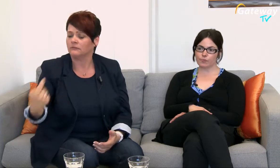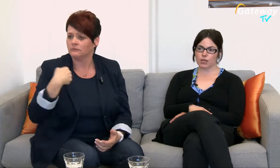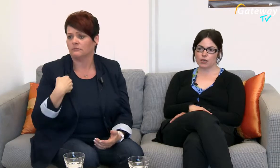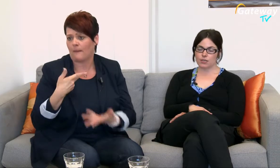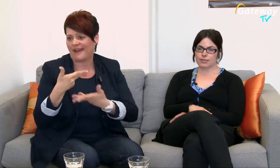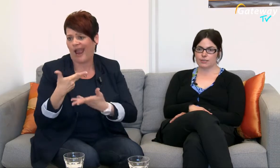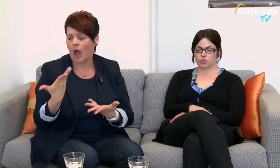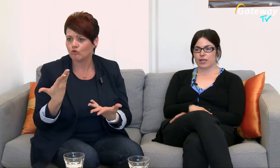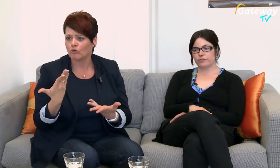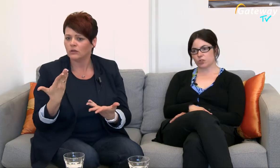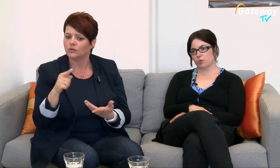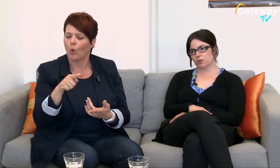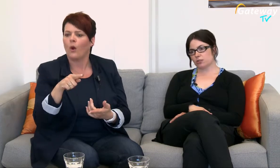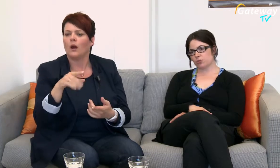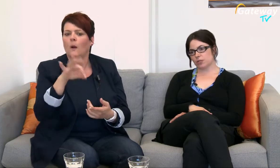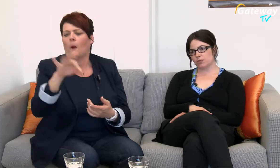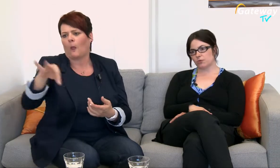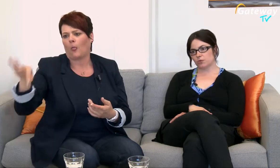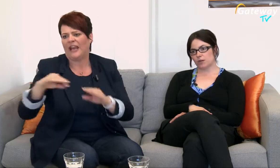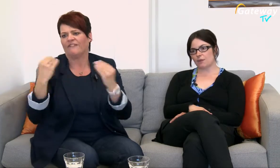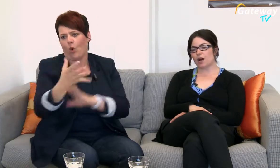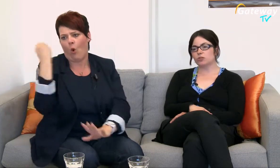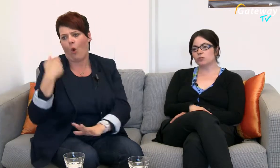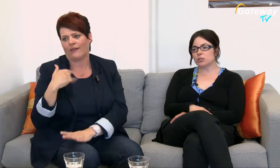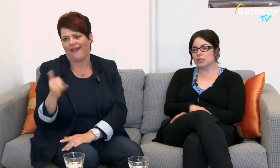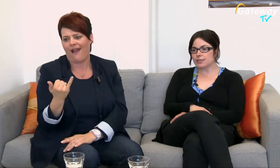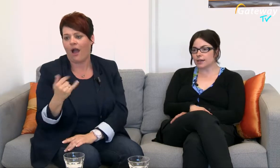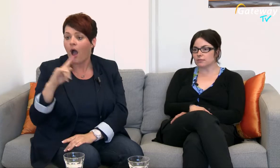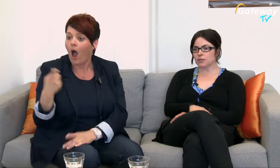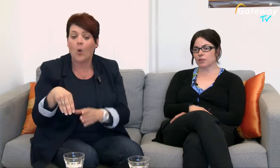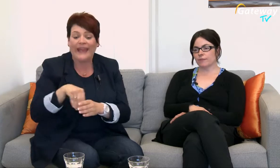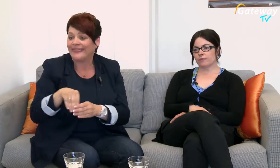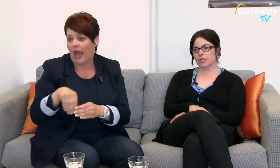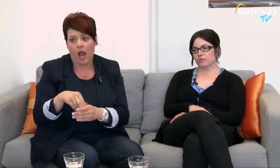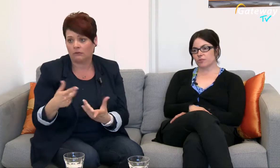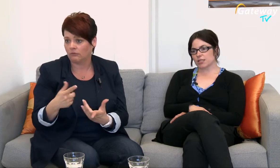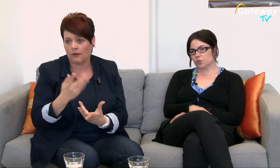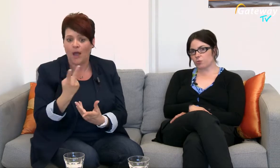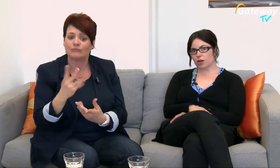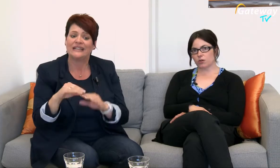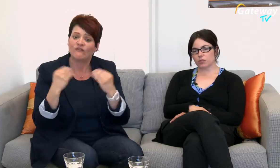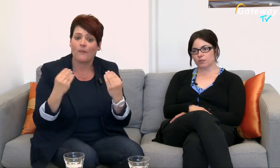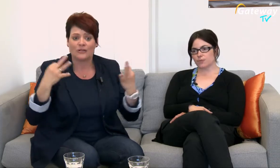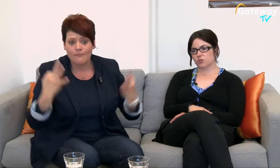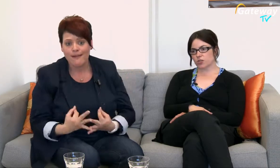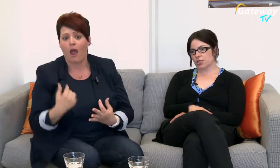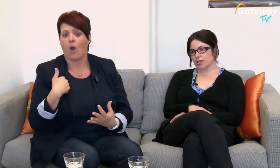Das sind so Stellen, wo ich mir auch die Informationen hole Aber auch natürlich intern Wenn ich Informationen brauche zu verschiedenen